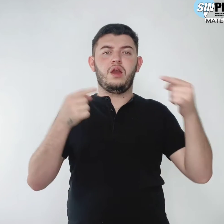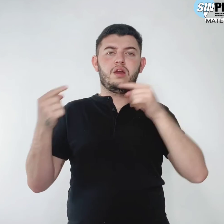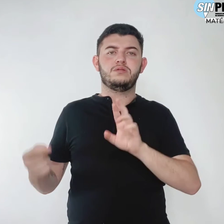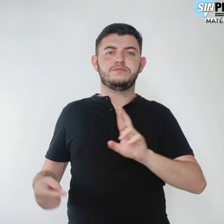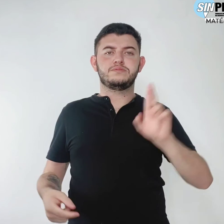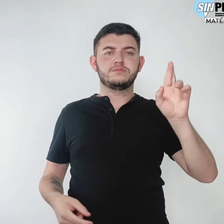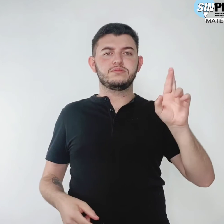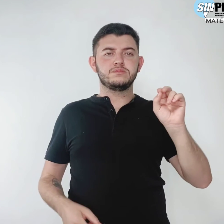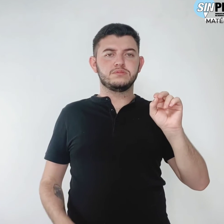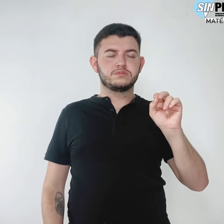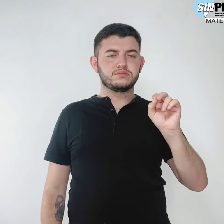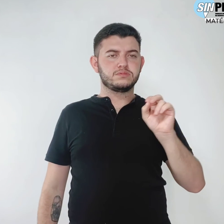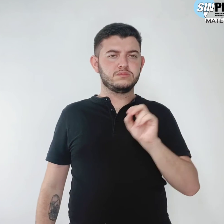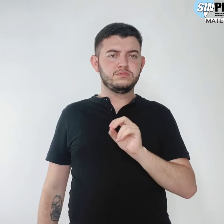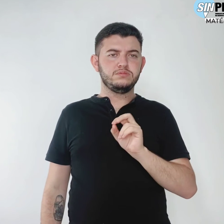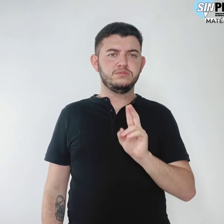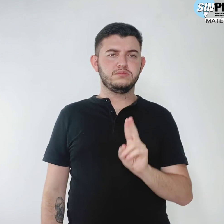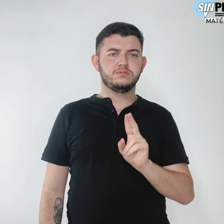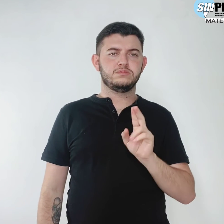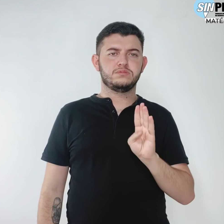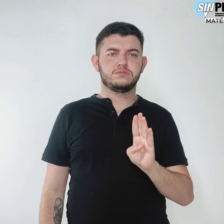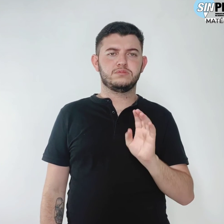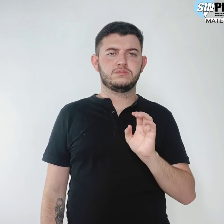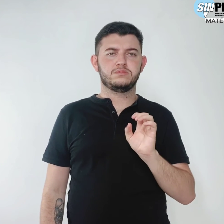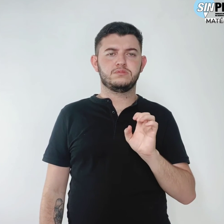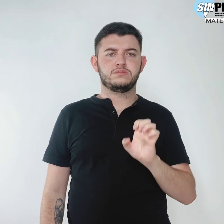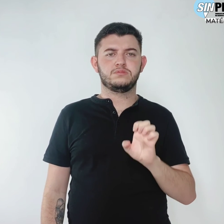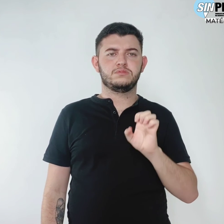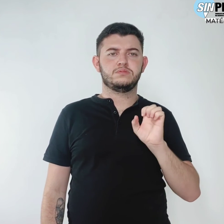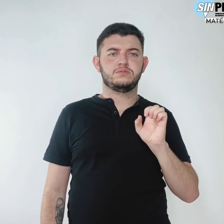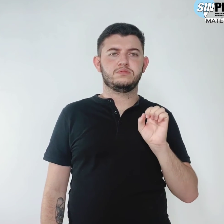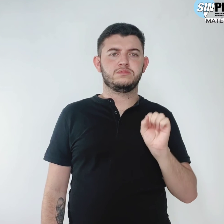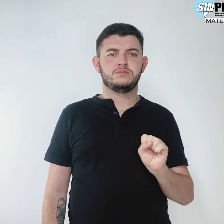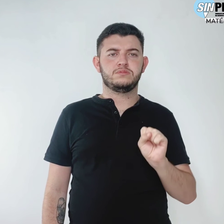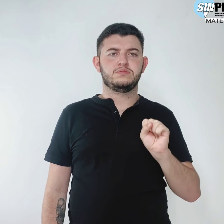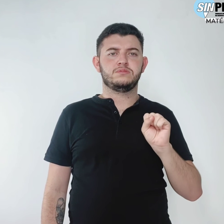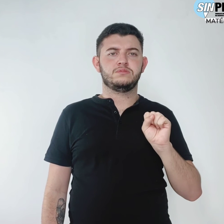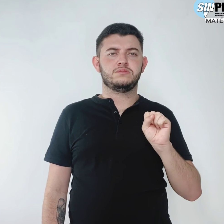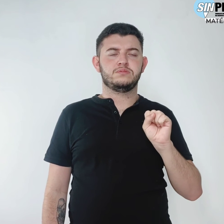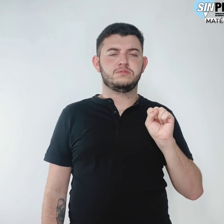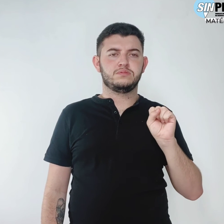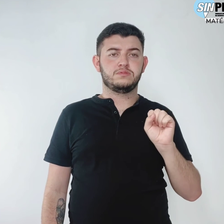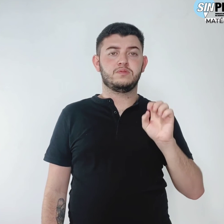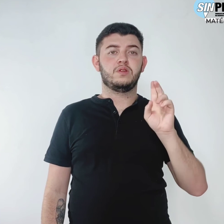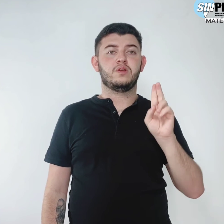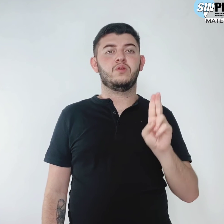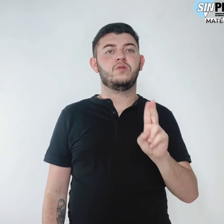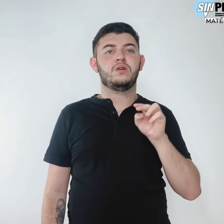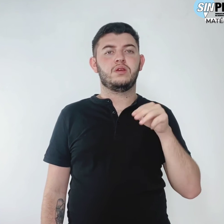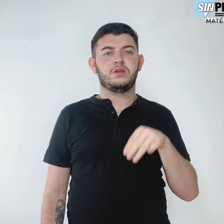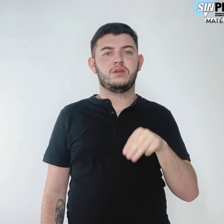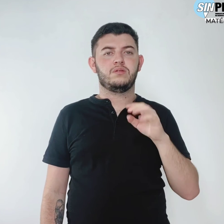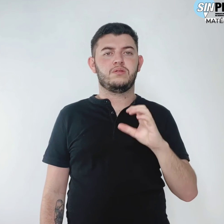representação da UBS, UNCME,